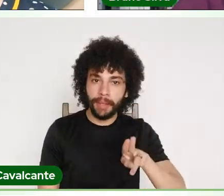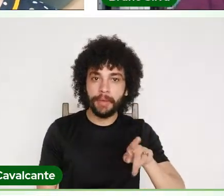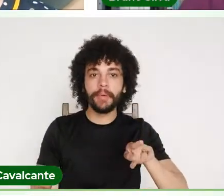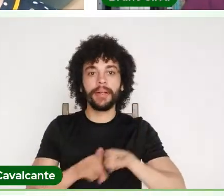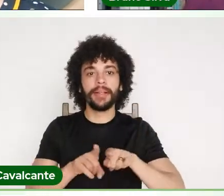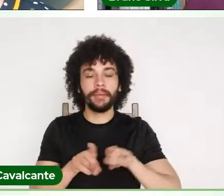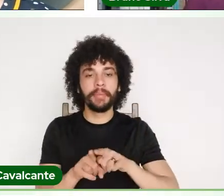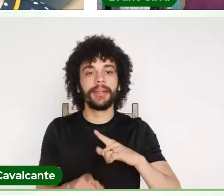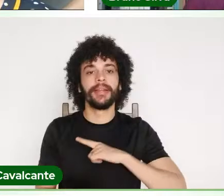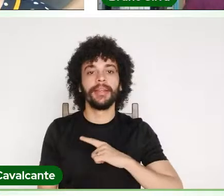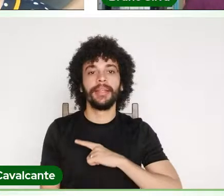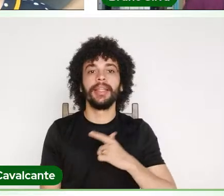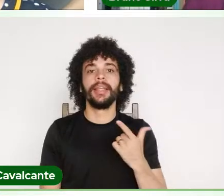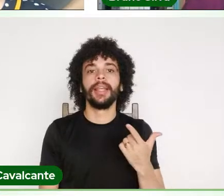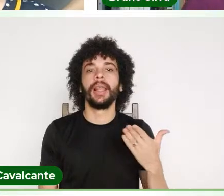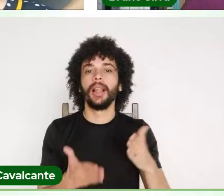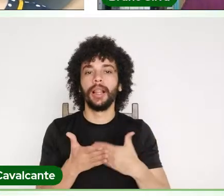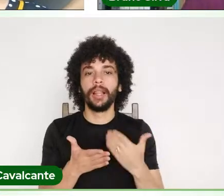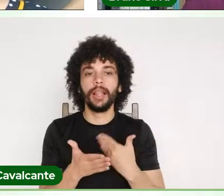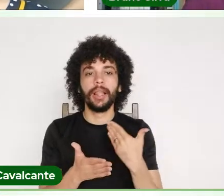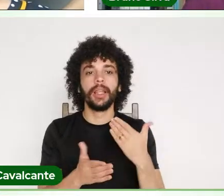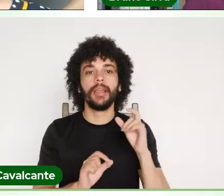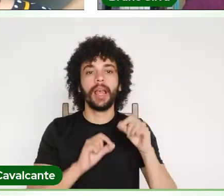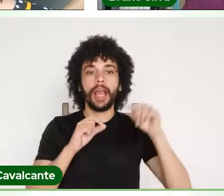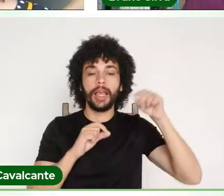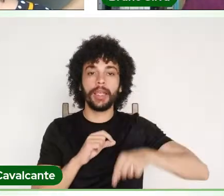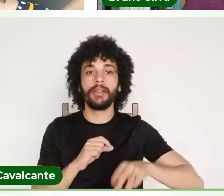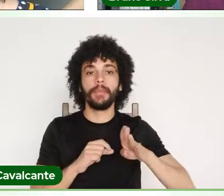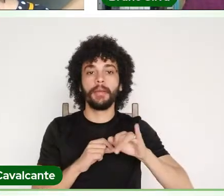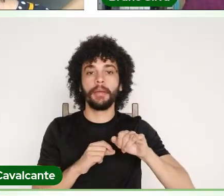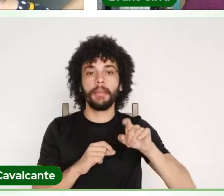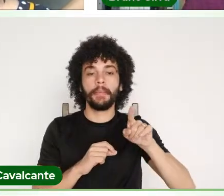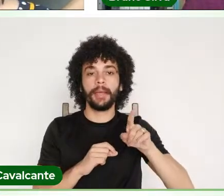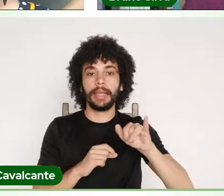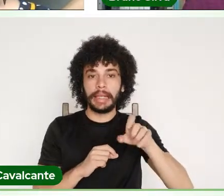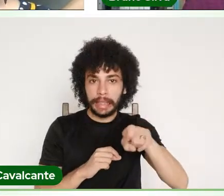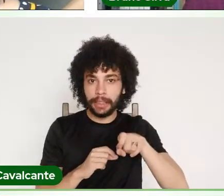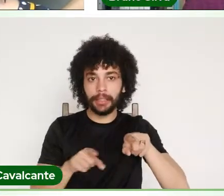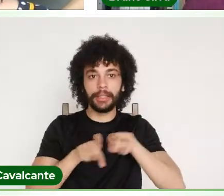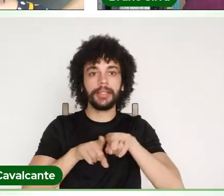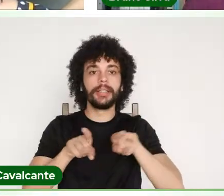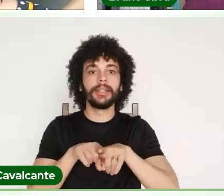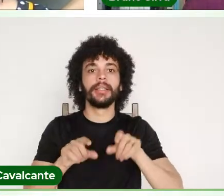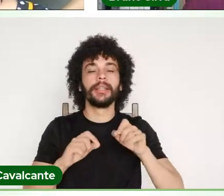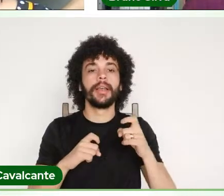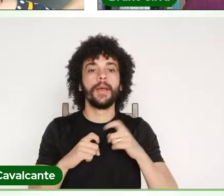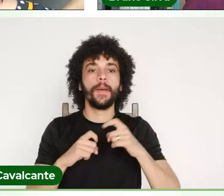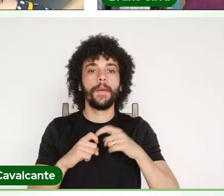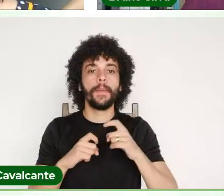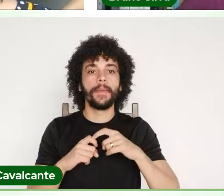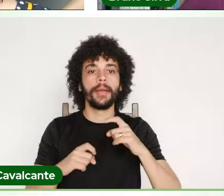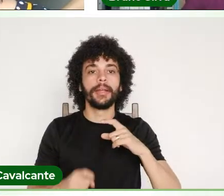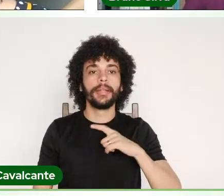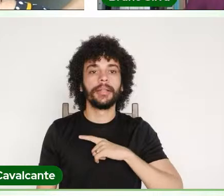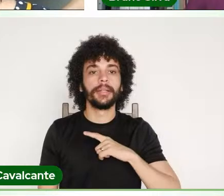livros sobre, aqui no PPist, tem uma tese de um médico que é sobre